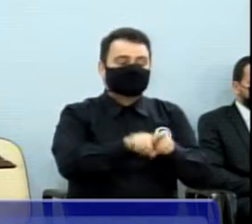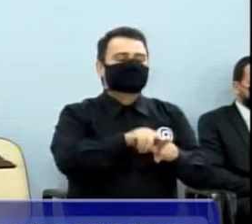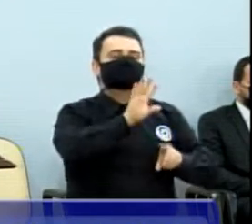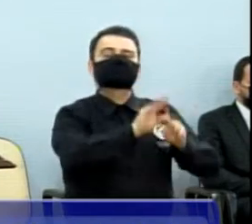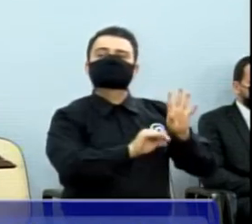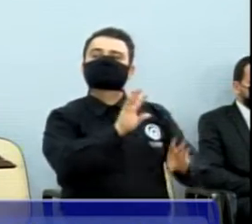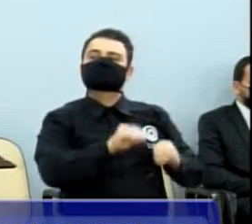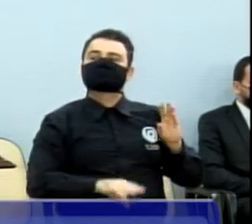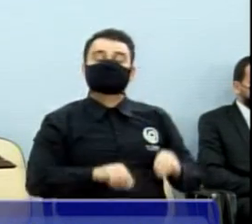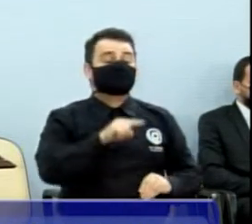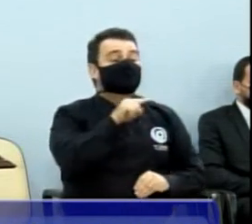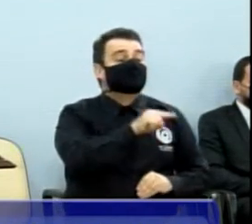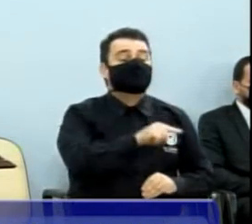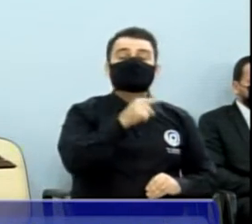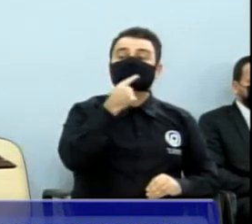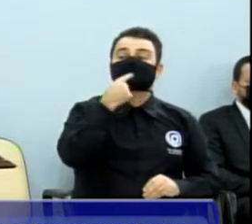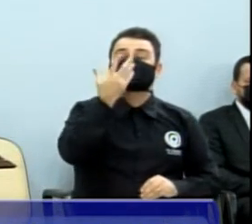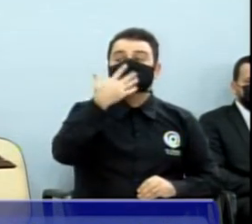que a criança e o adolescente